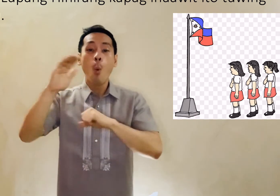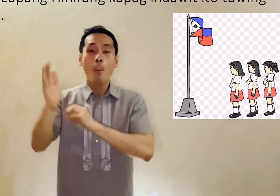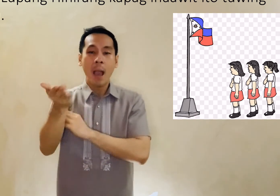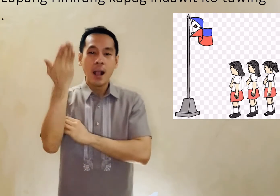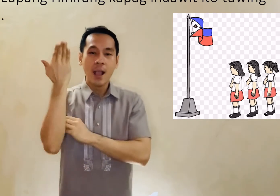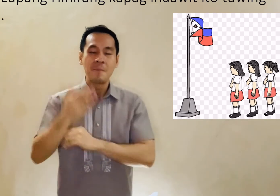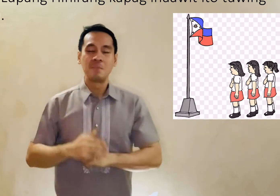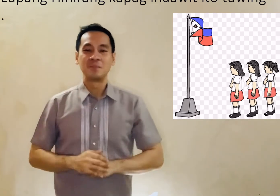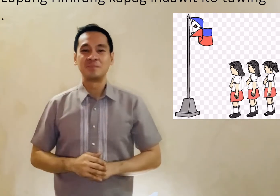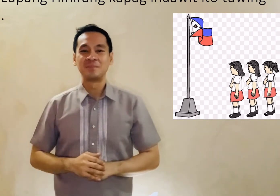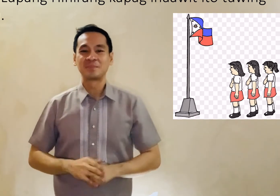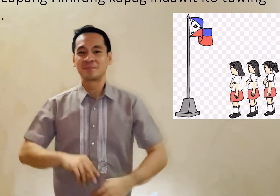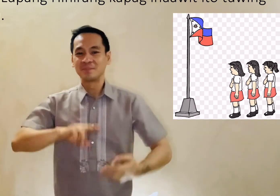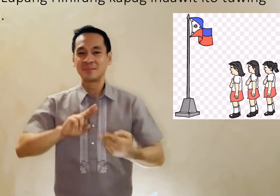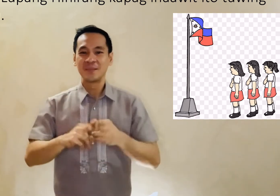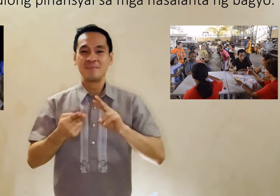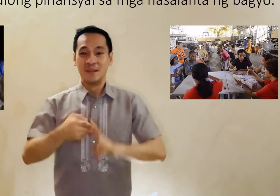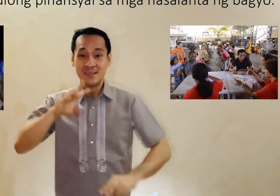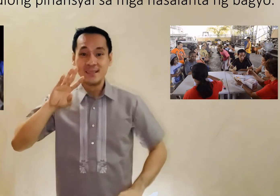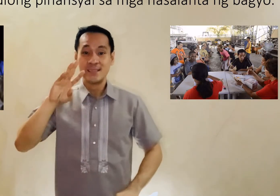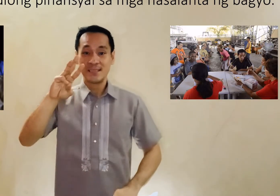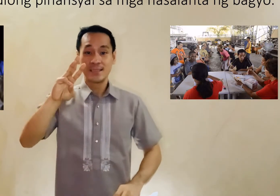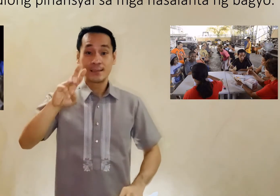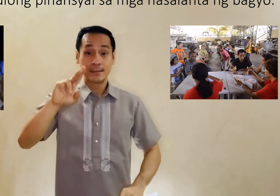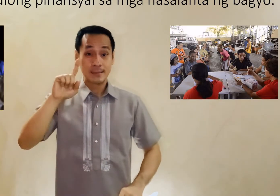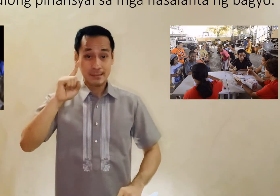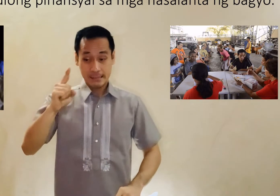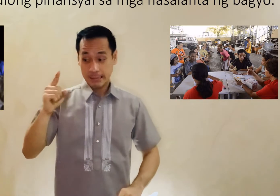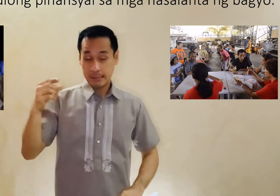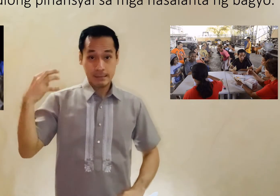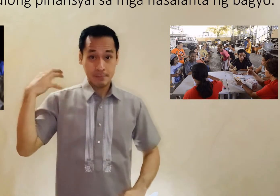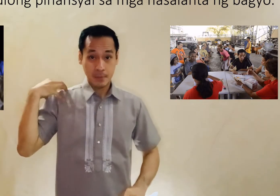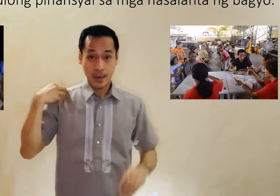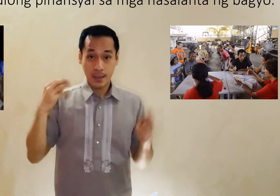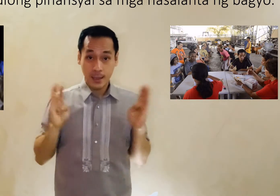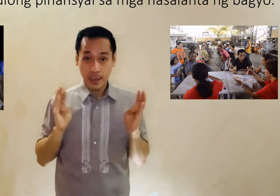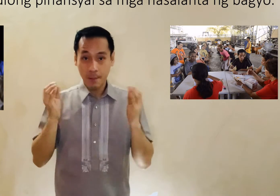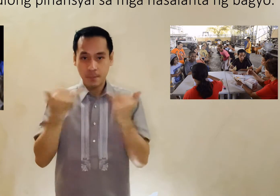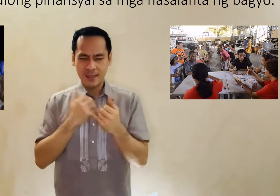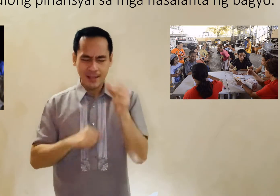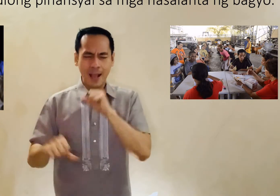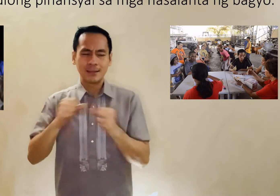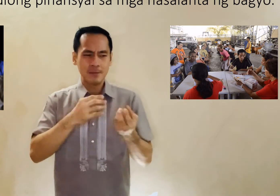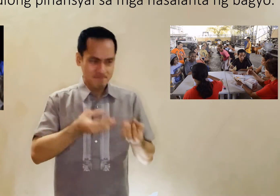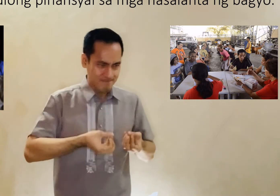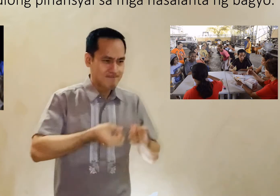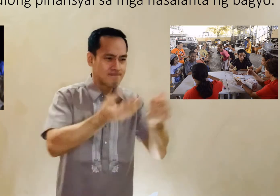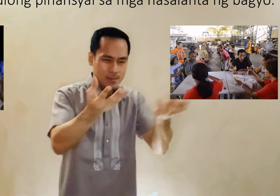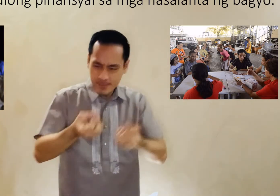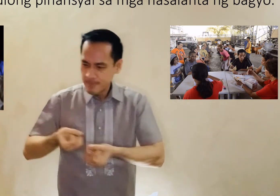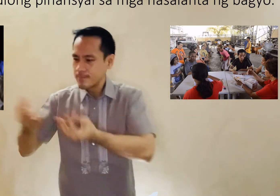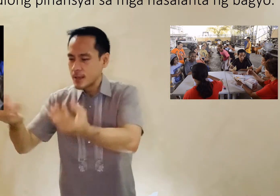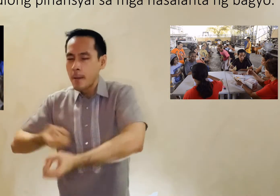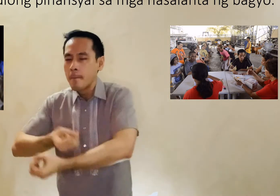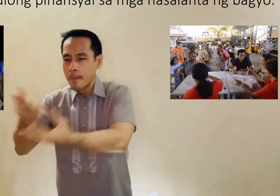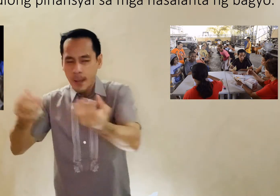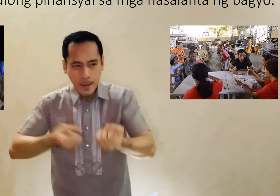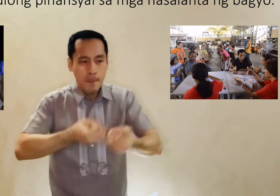umaga Number 6 Ang isang barangay kapitan Ay aktibong namimigay Ng tulong